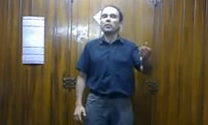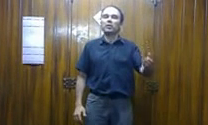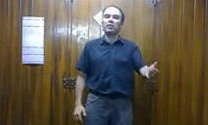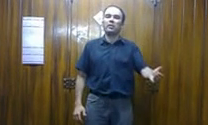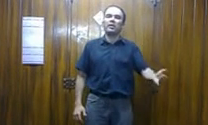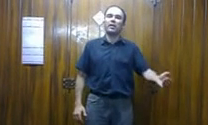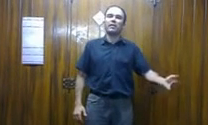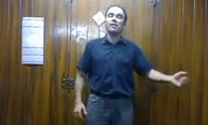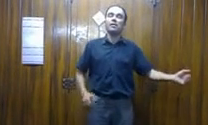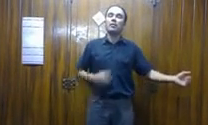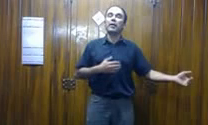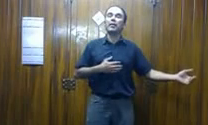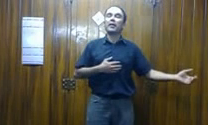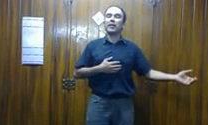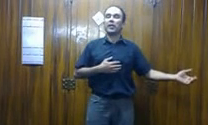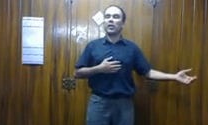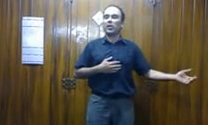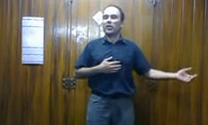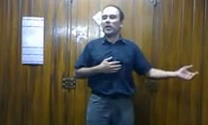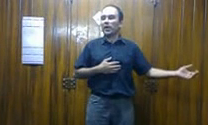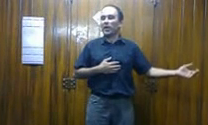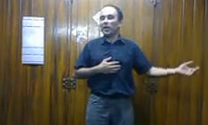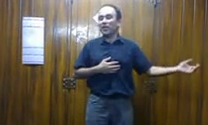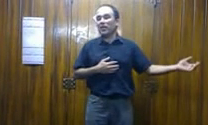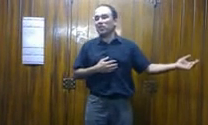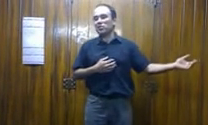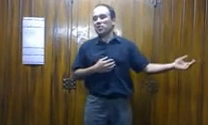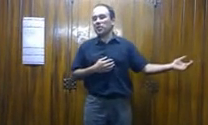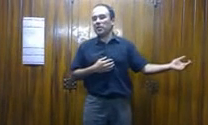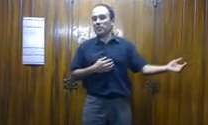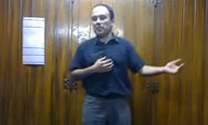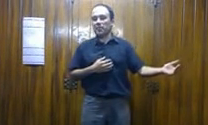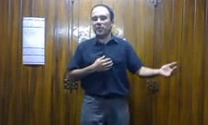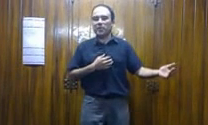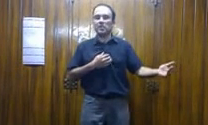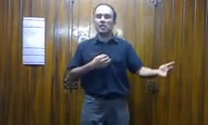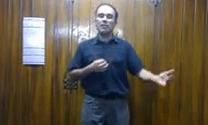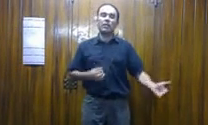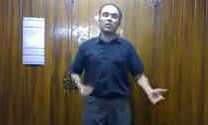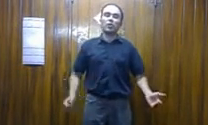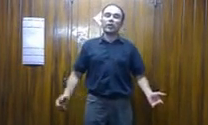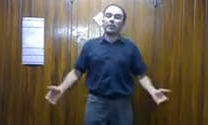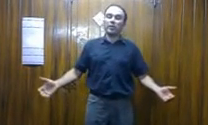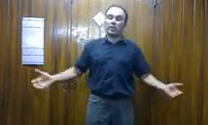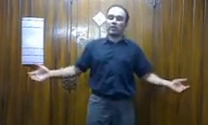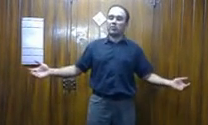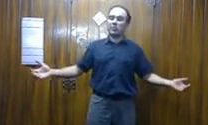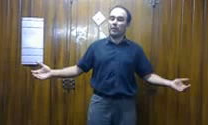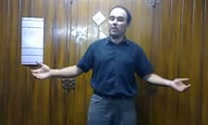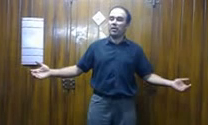vida, barra querida, de aquellos tiempos, me toca a mí, no se emprender